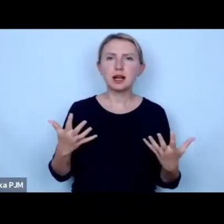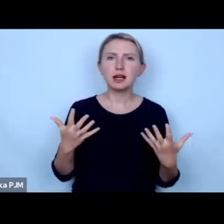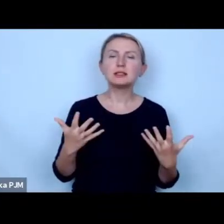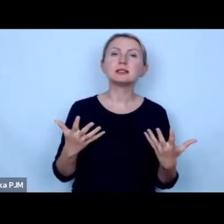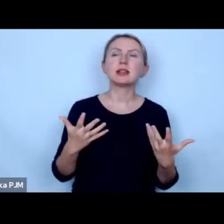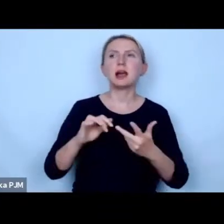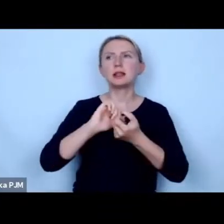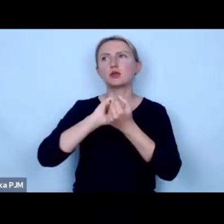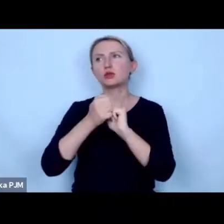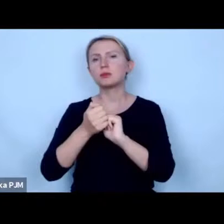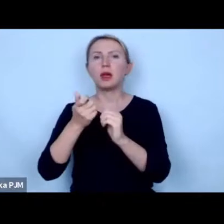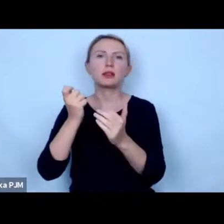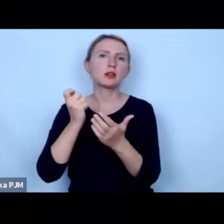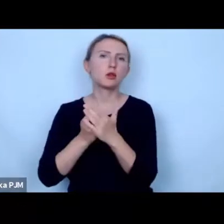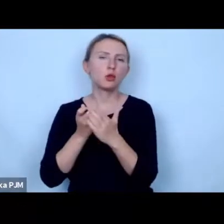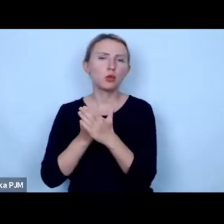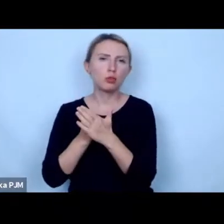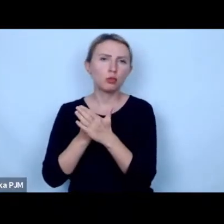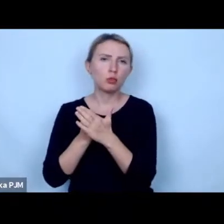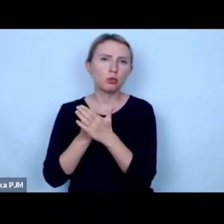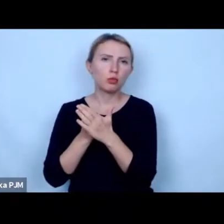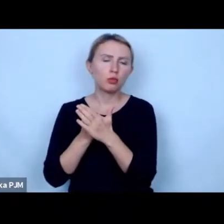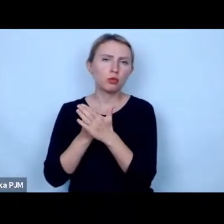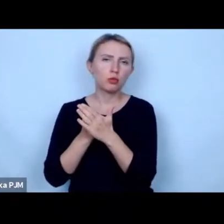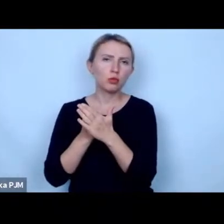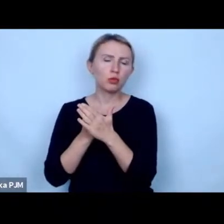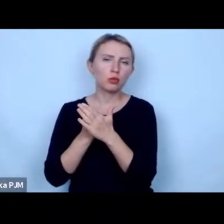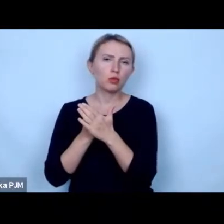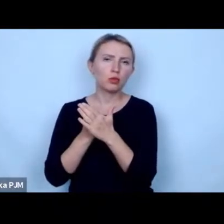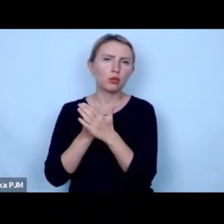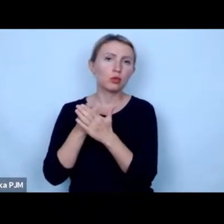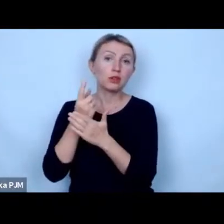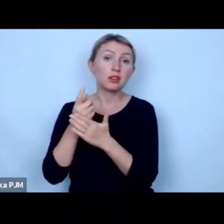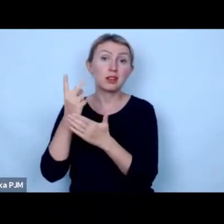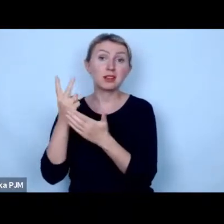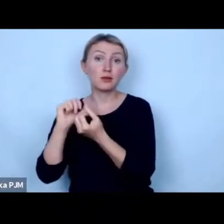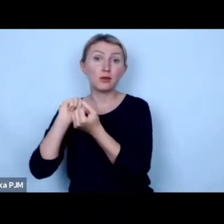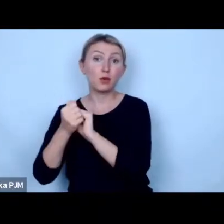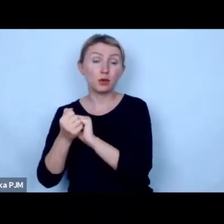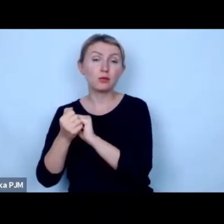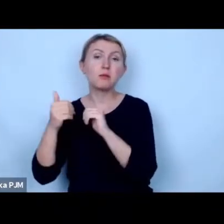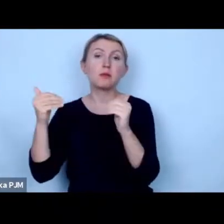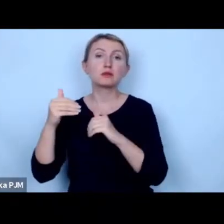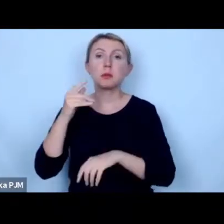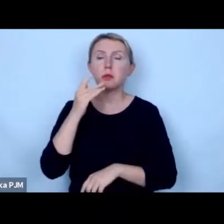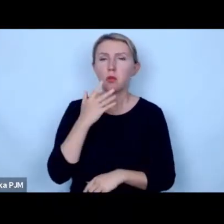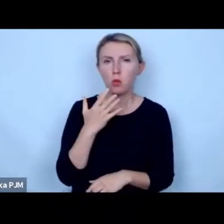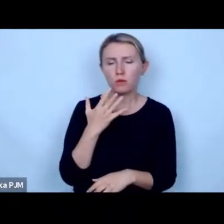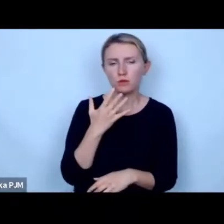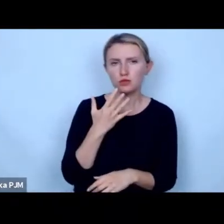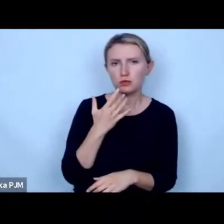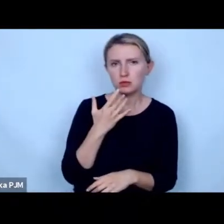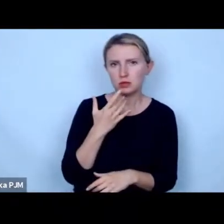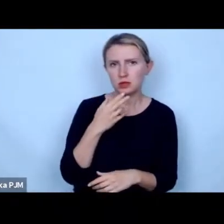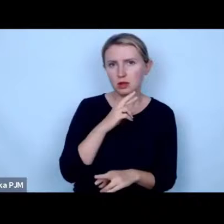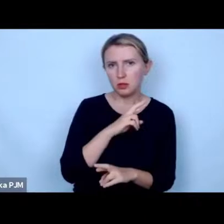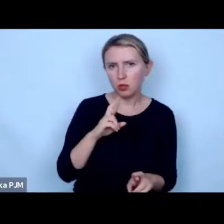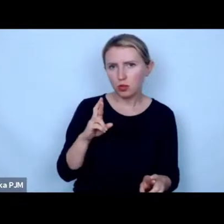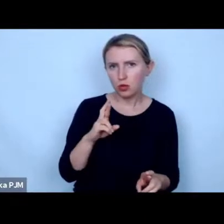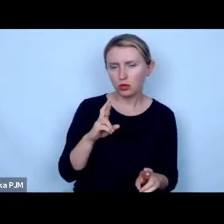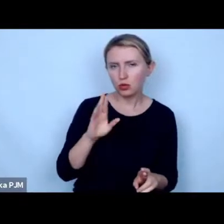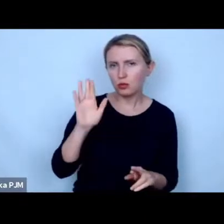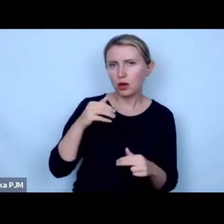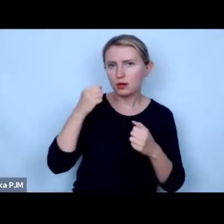zamiany kupowania jak trójek na dwójki możemy przy okazji mówić o tym że ten produkt w ogóle jest